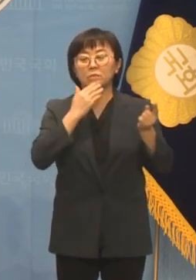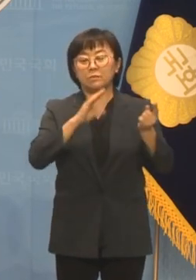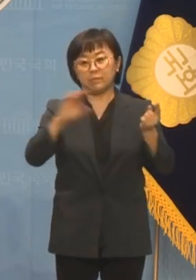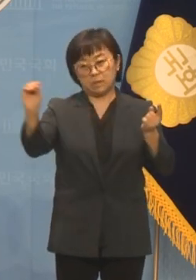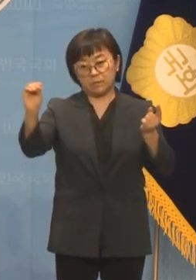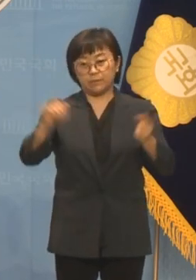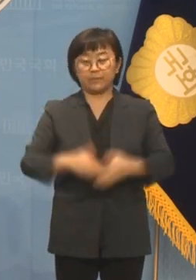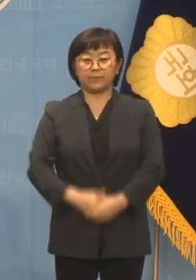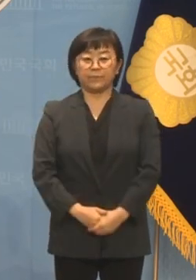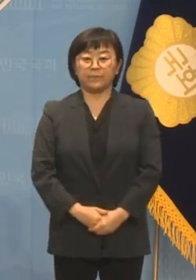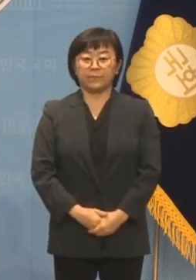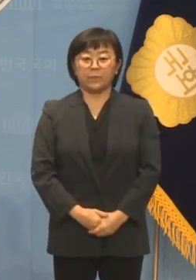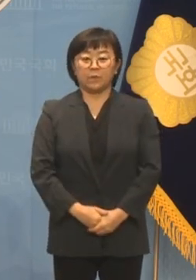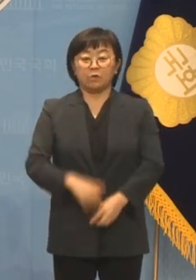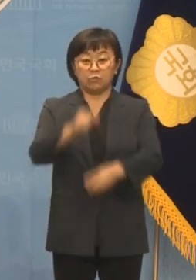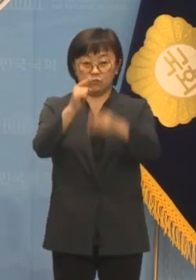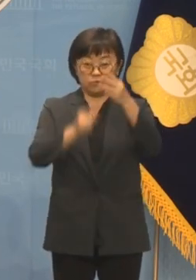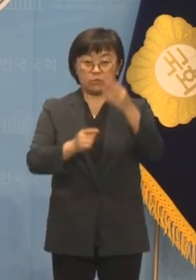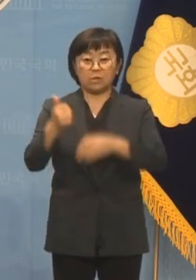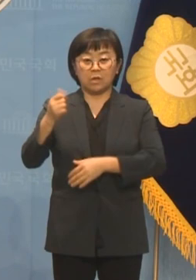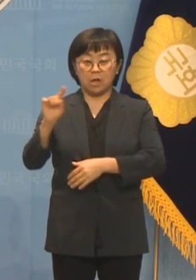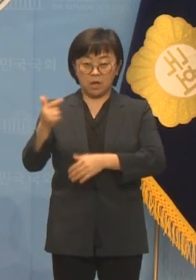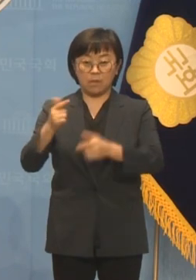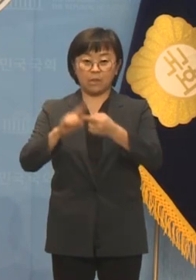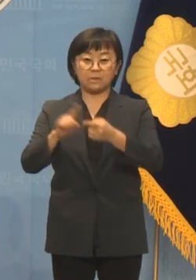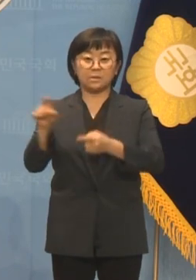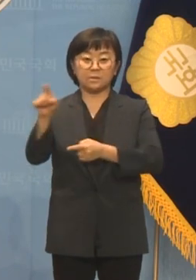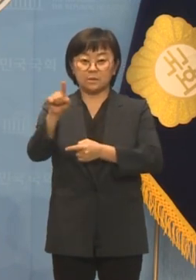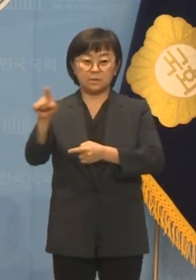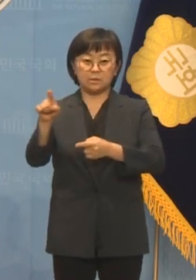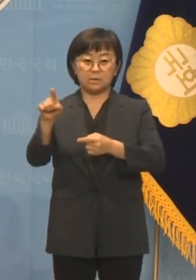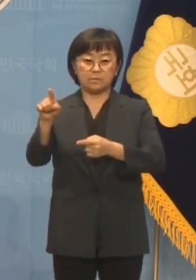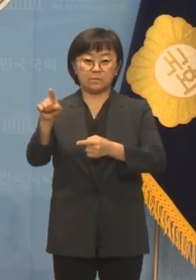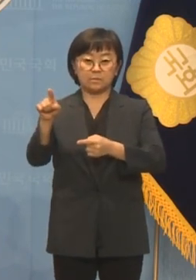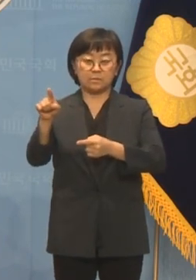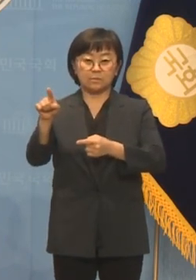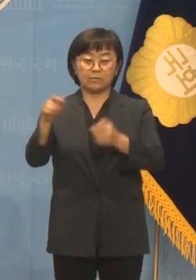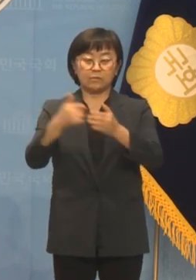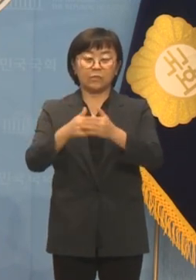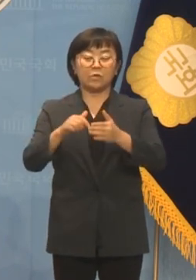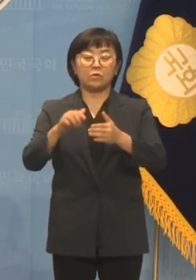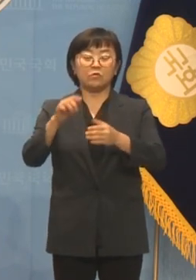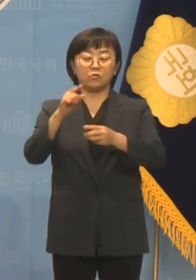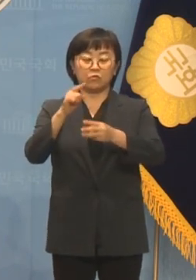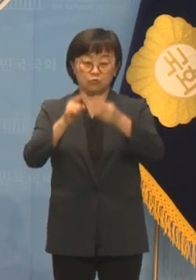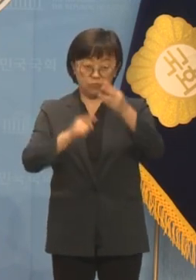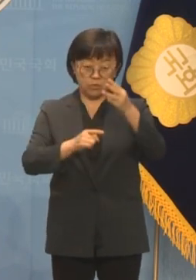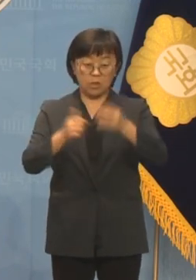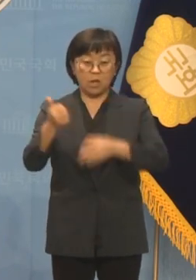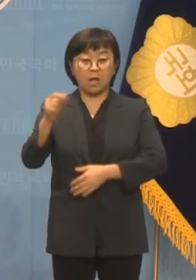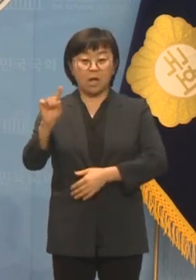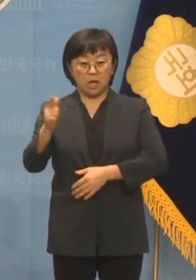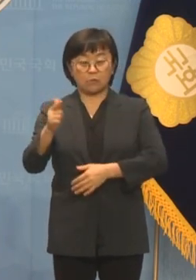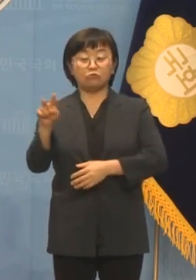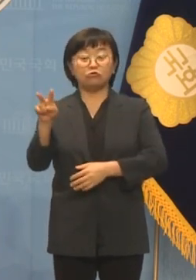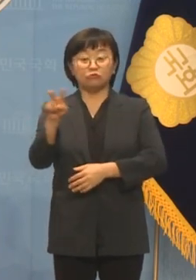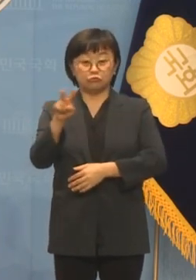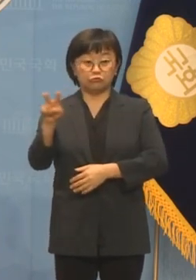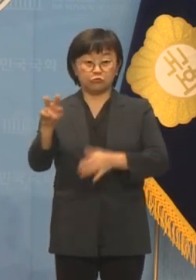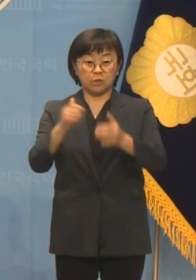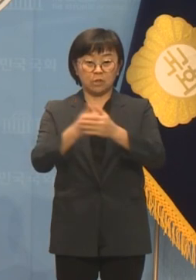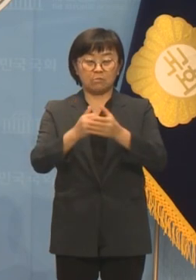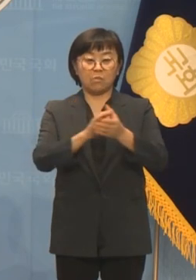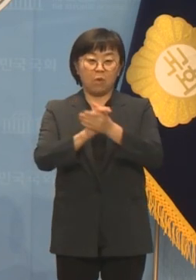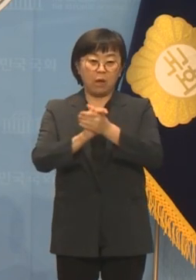아무리 윤석열 한동훈 브로맨스 화재, 아무리 윤석열 한동훈 브로맨스 화재